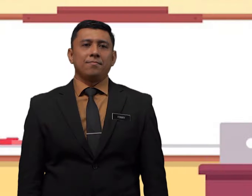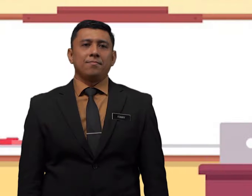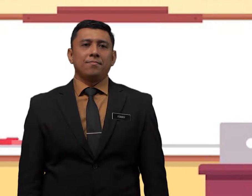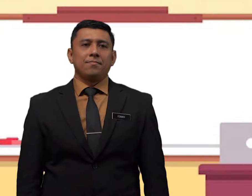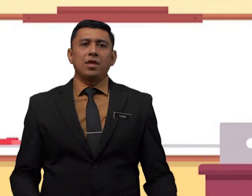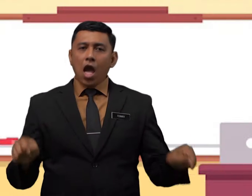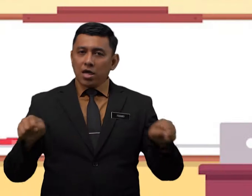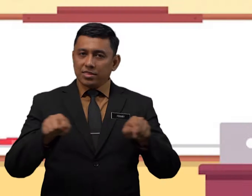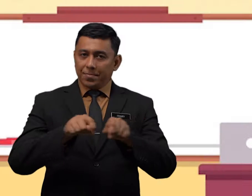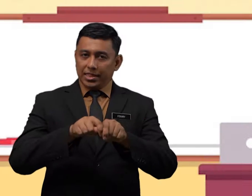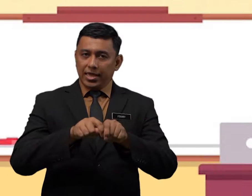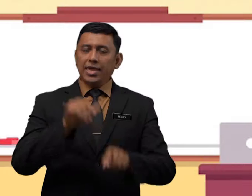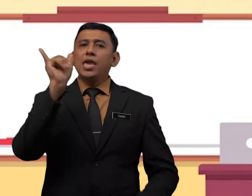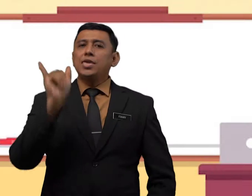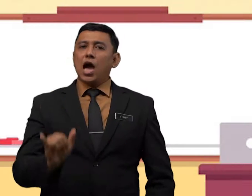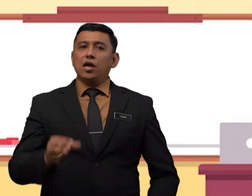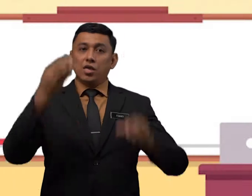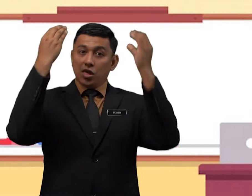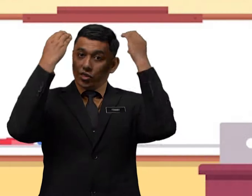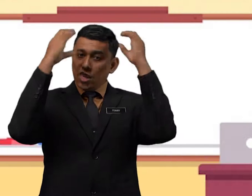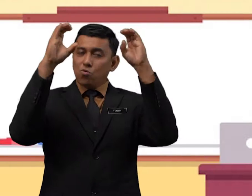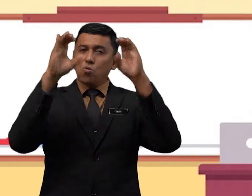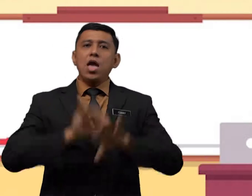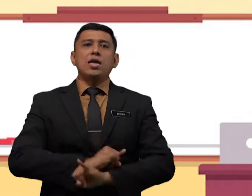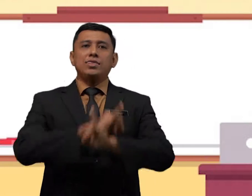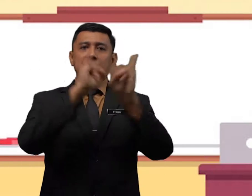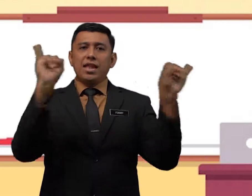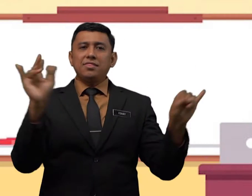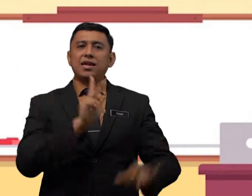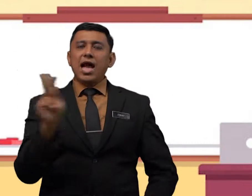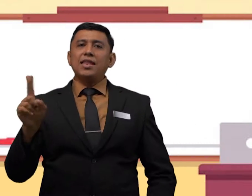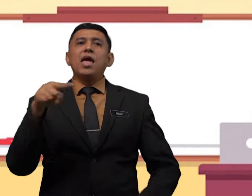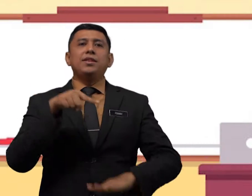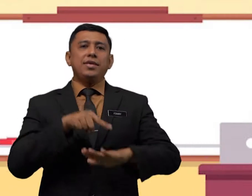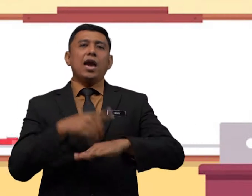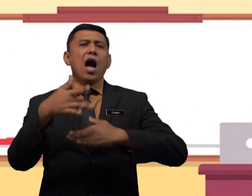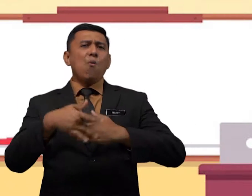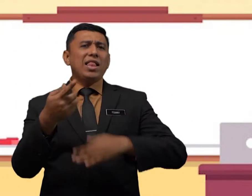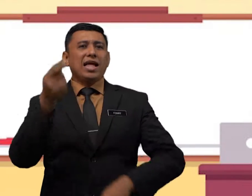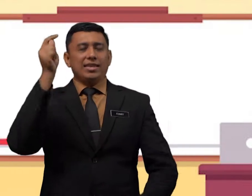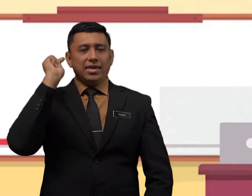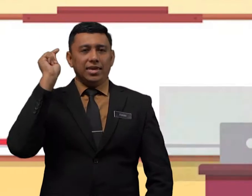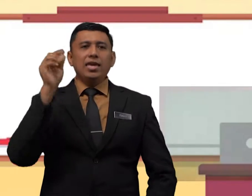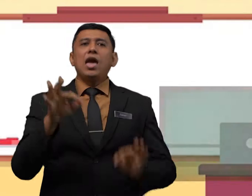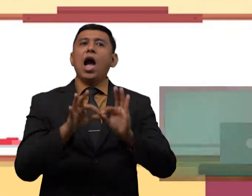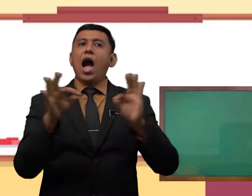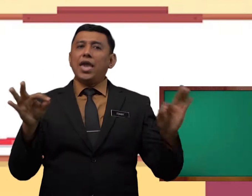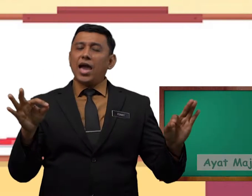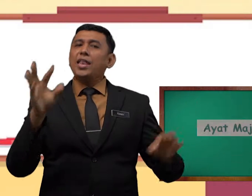seperti yang cikgu jelaskan di awal tadi, ayat